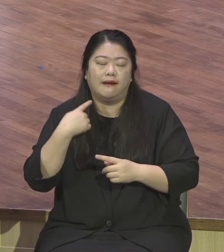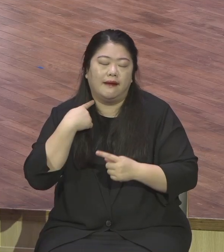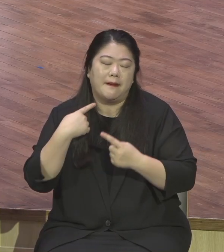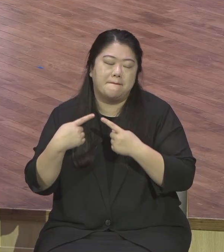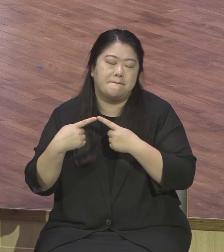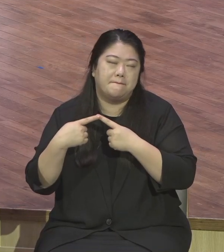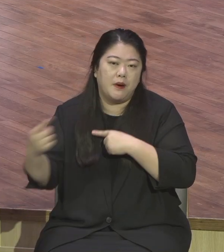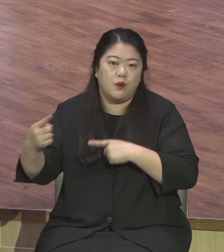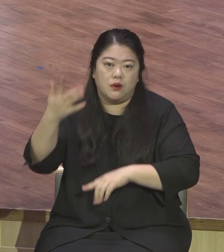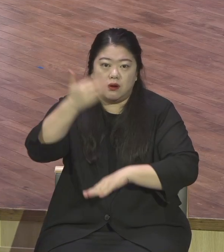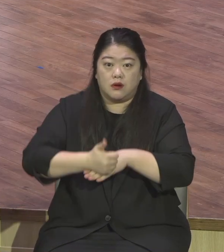들고 살면